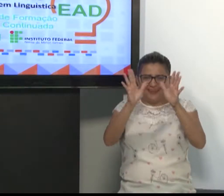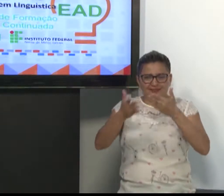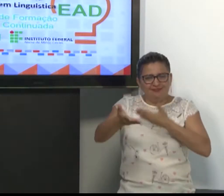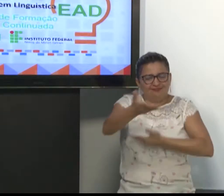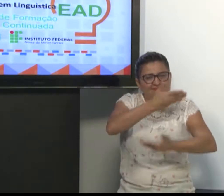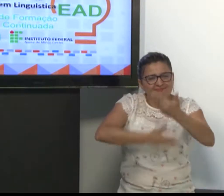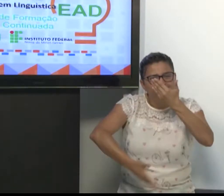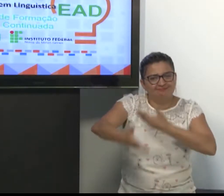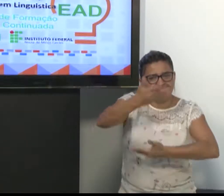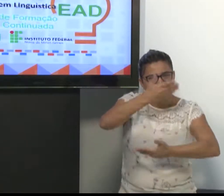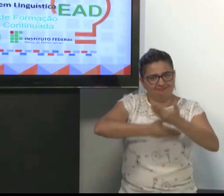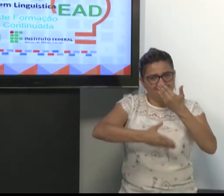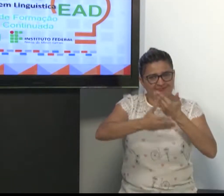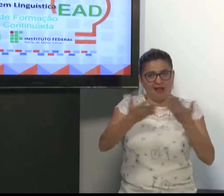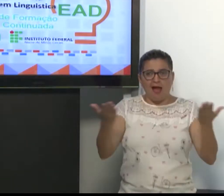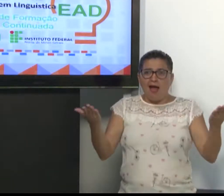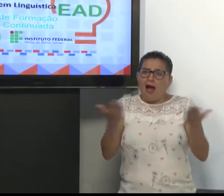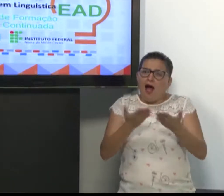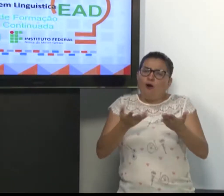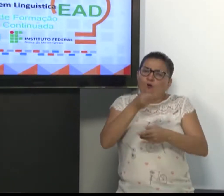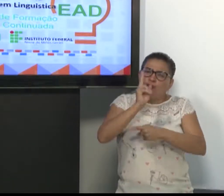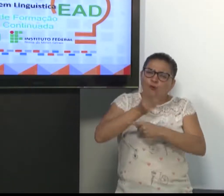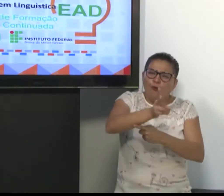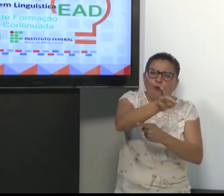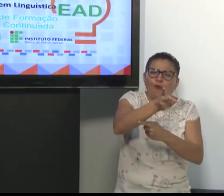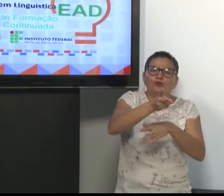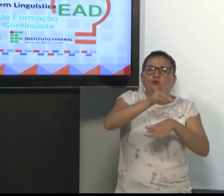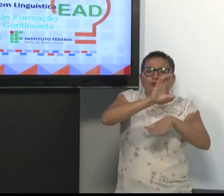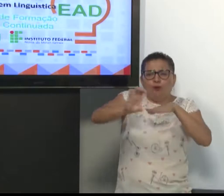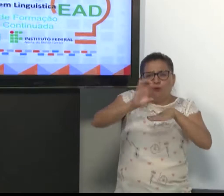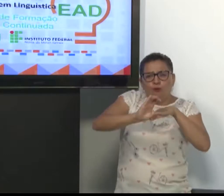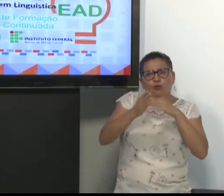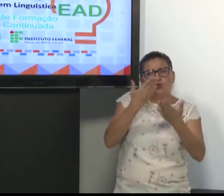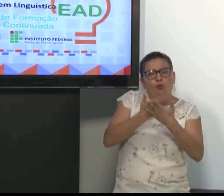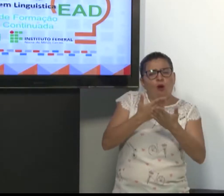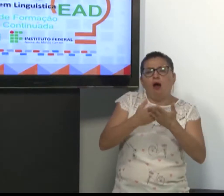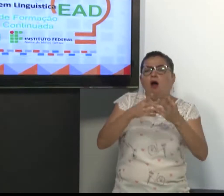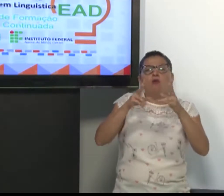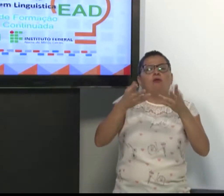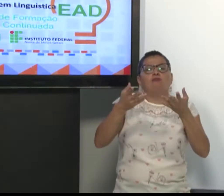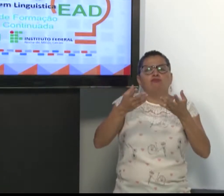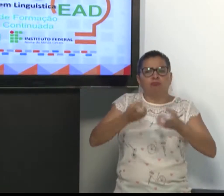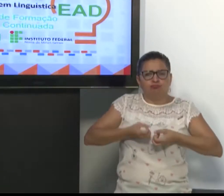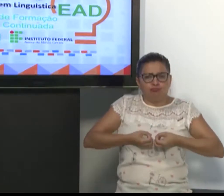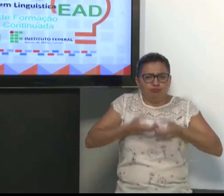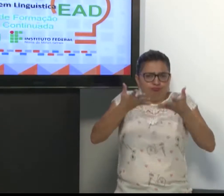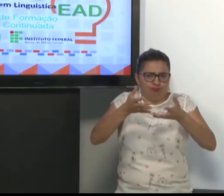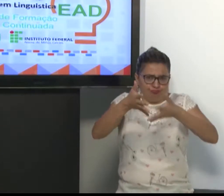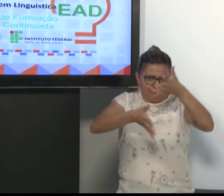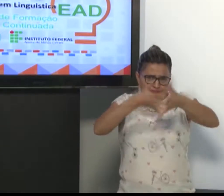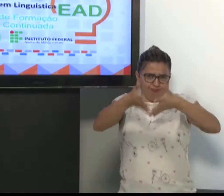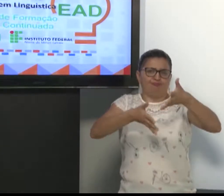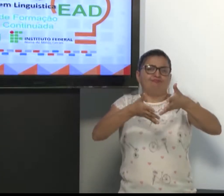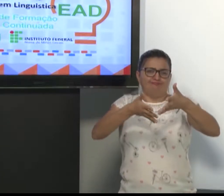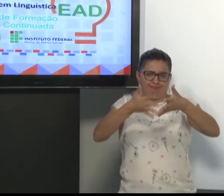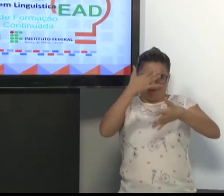comigo, estamos abertos a trocar experiências com vocês. Então, durante o curso, continuem